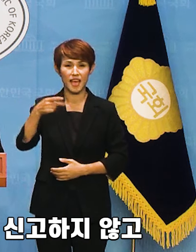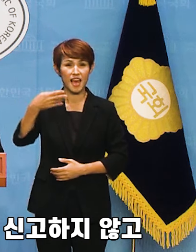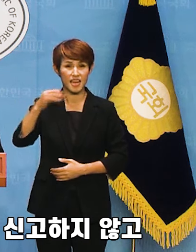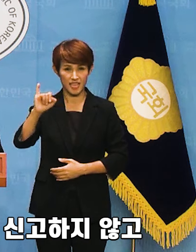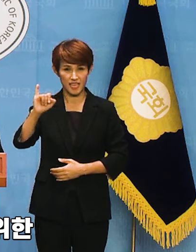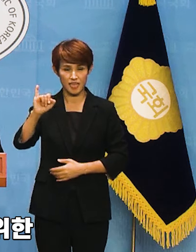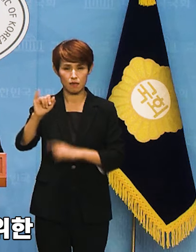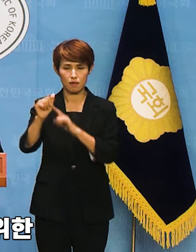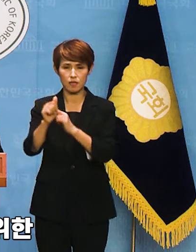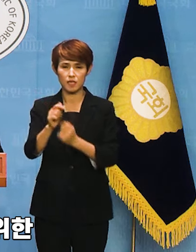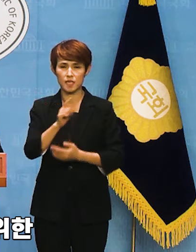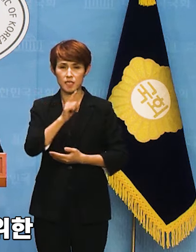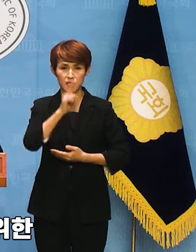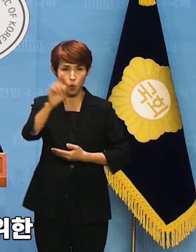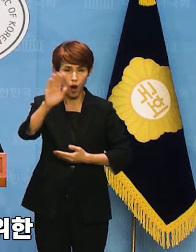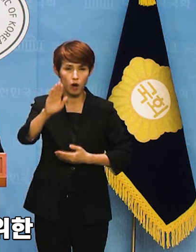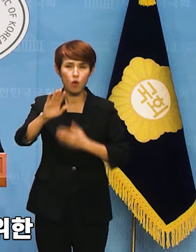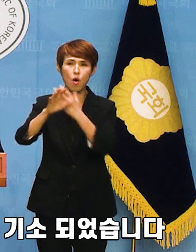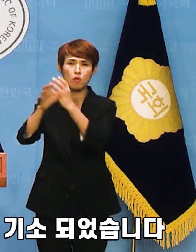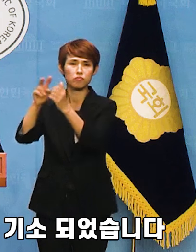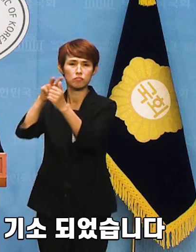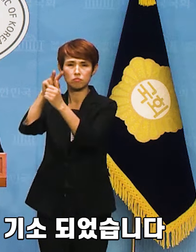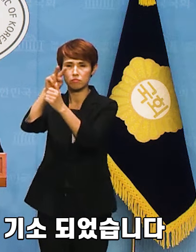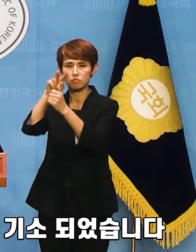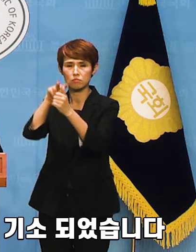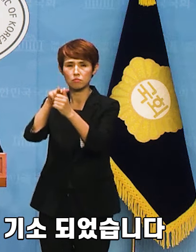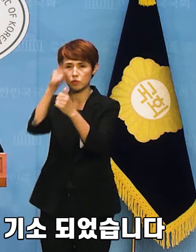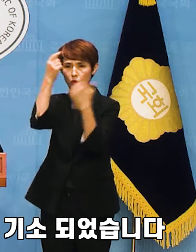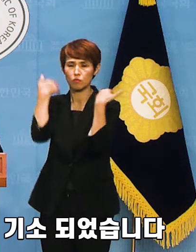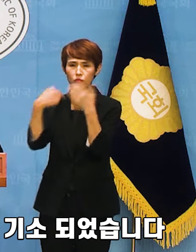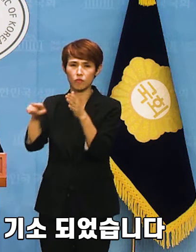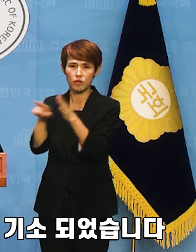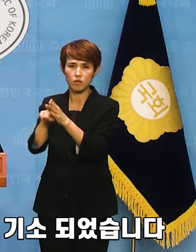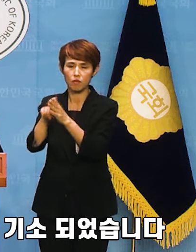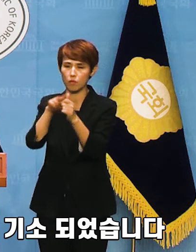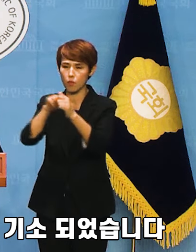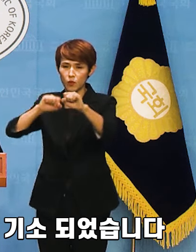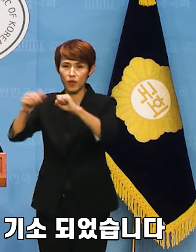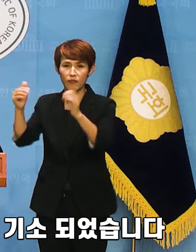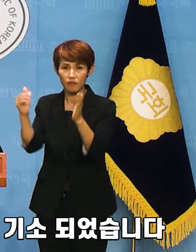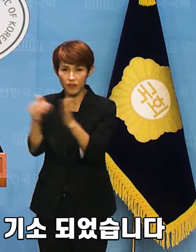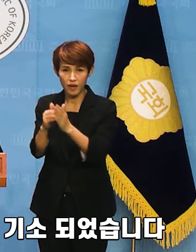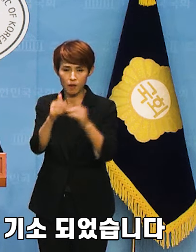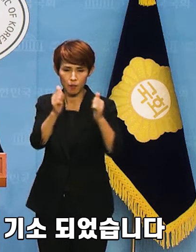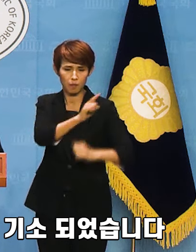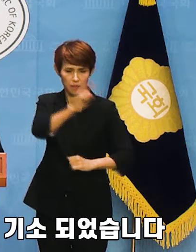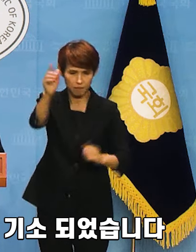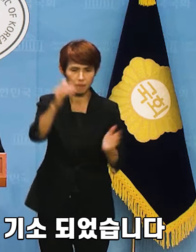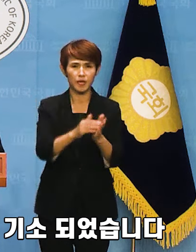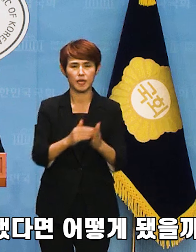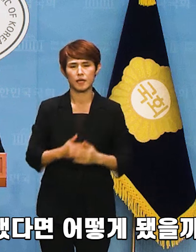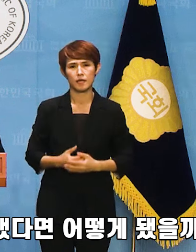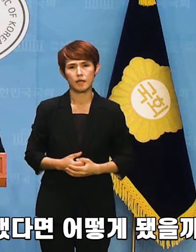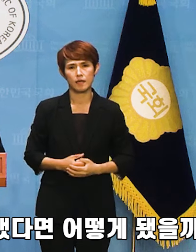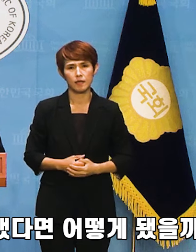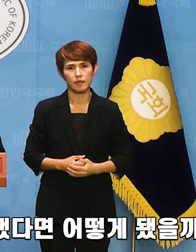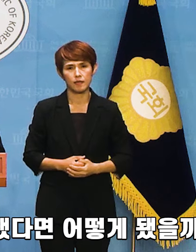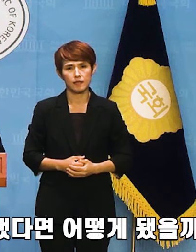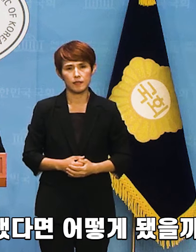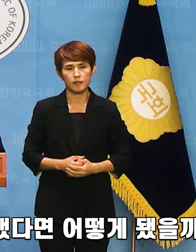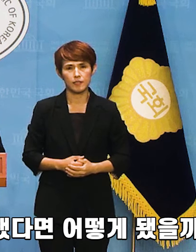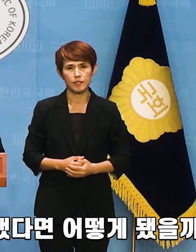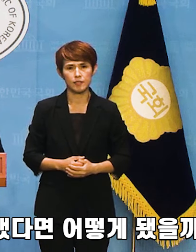신고하지 않고 외국정부를 위한 정부활동을 했다는 혐의로 기소되었습니다. 만약